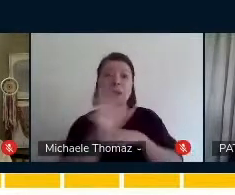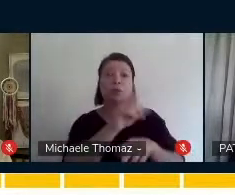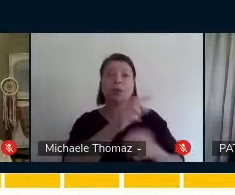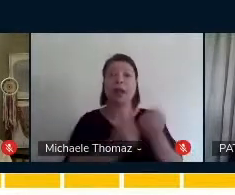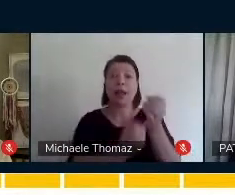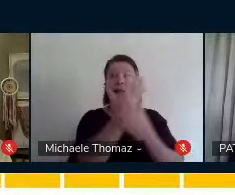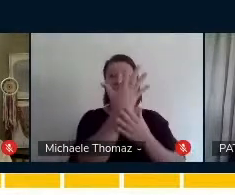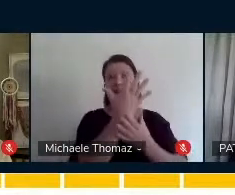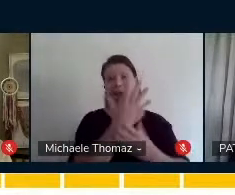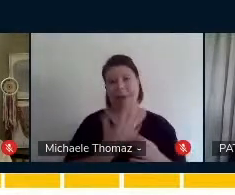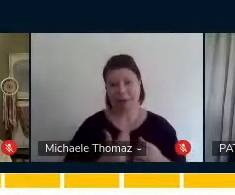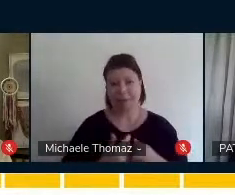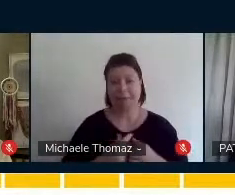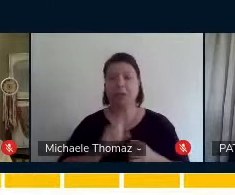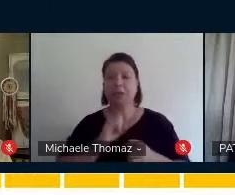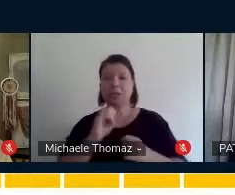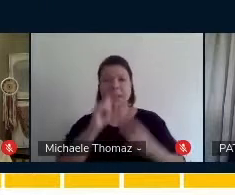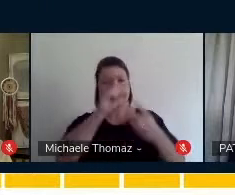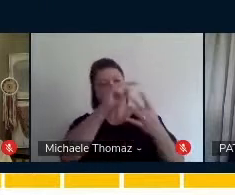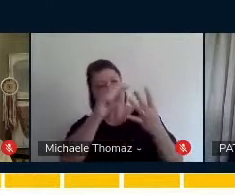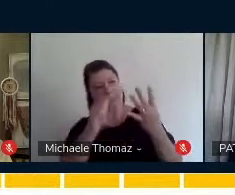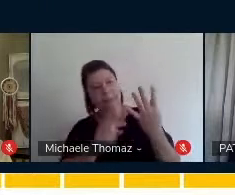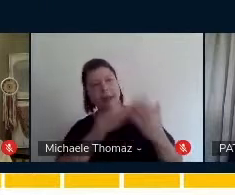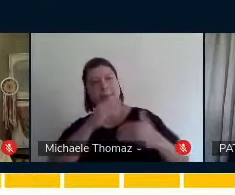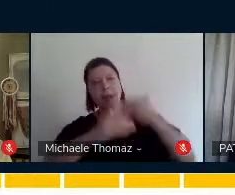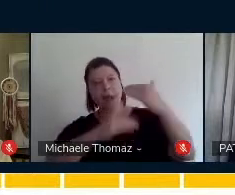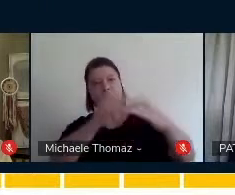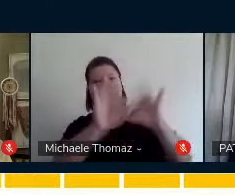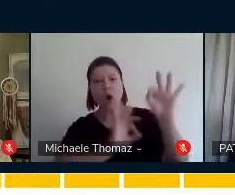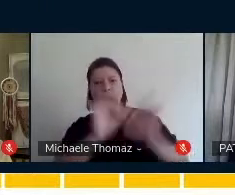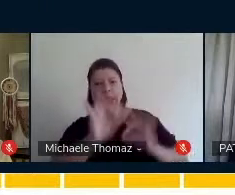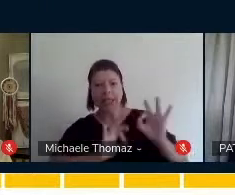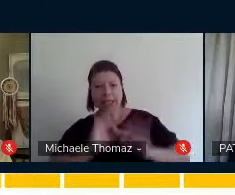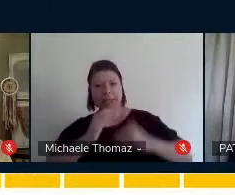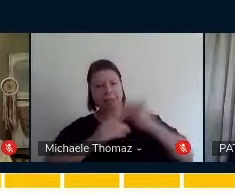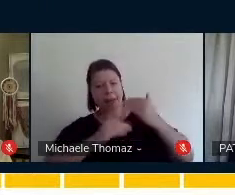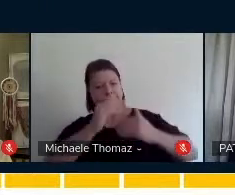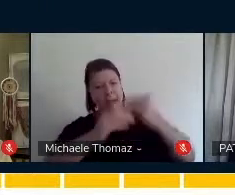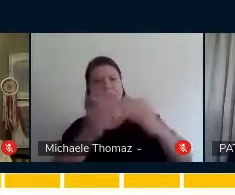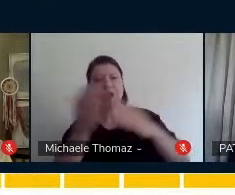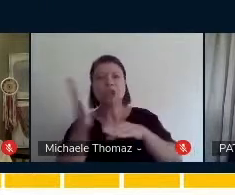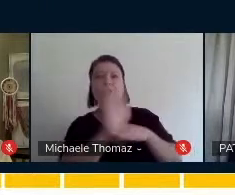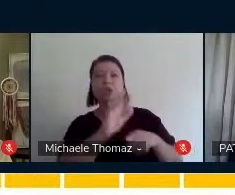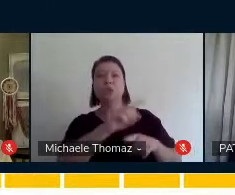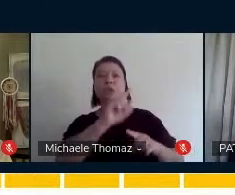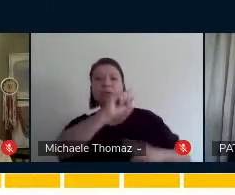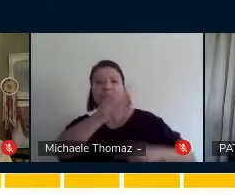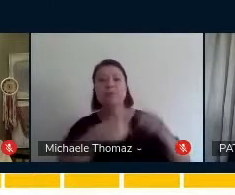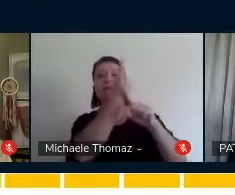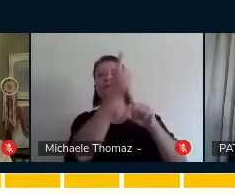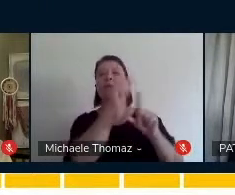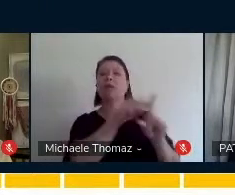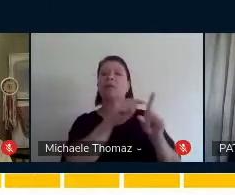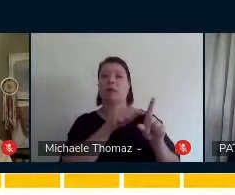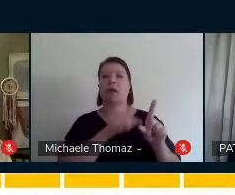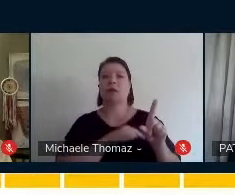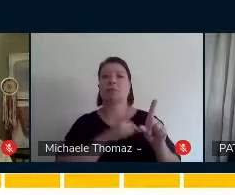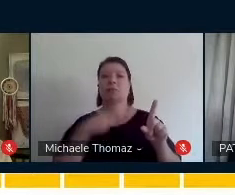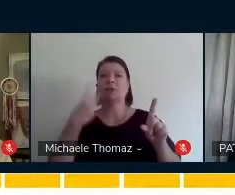organiza todo esse processo, a gente está possibilitando o desenvolvimento e a gente viu esse desenvolvimento na Paula.